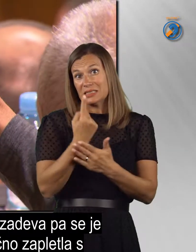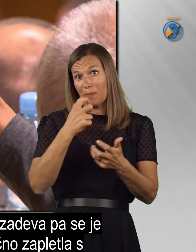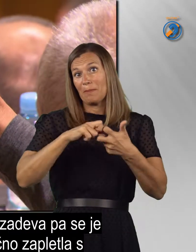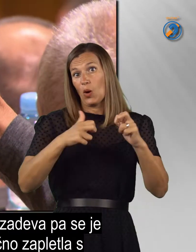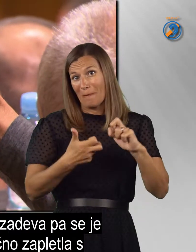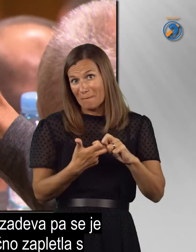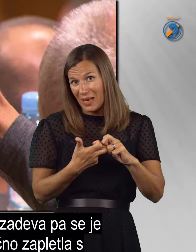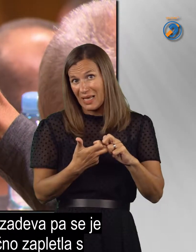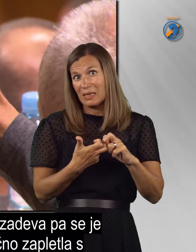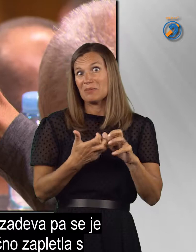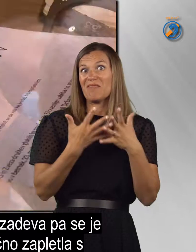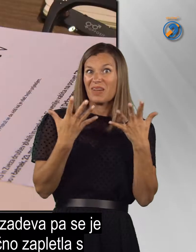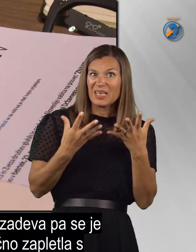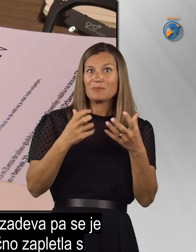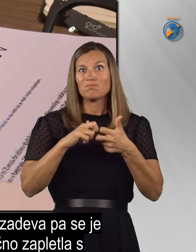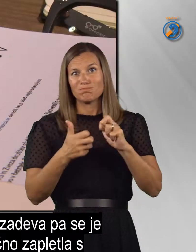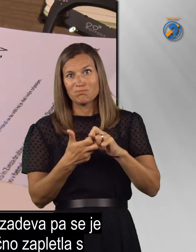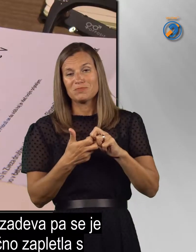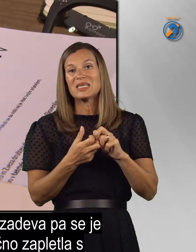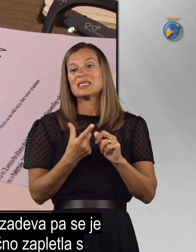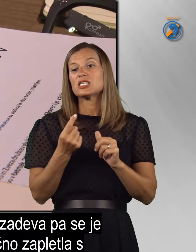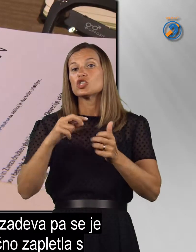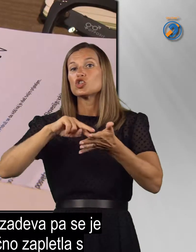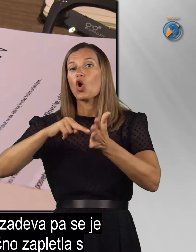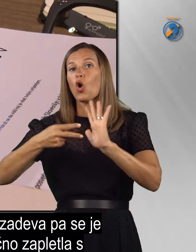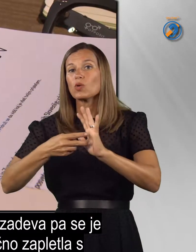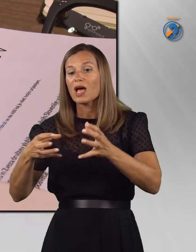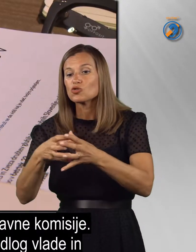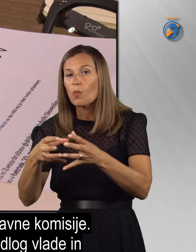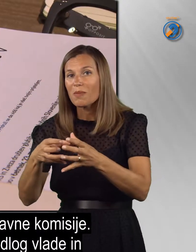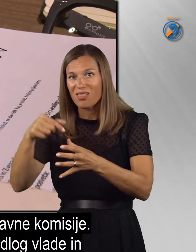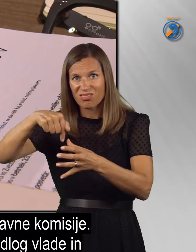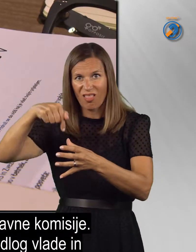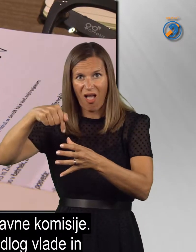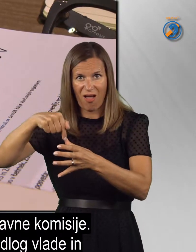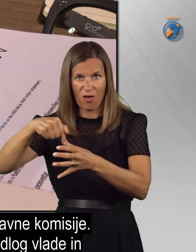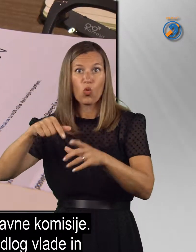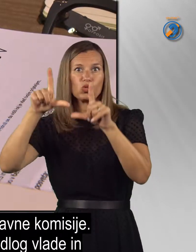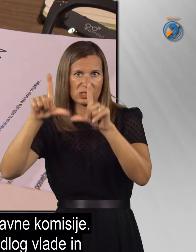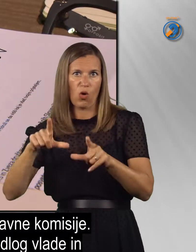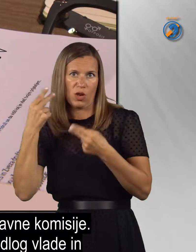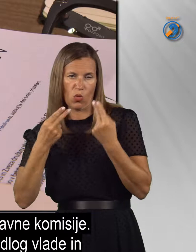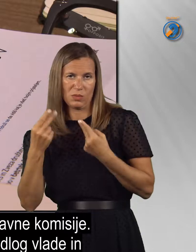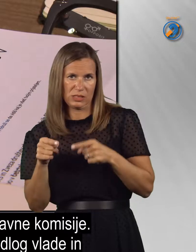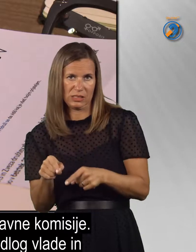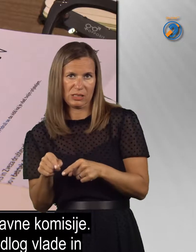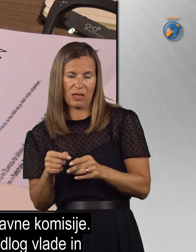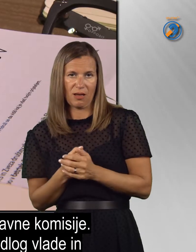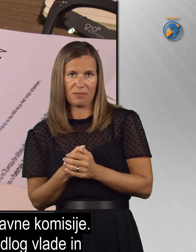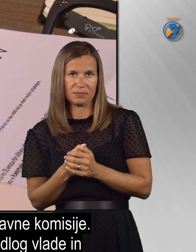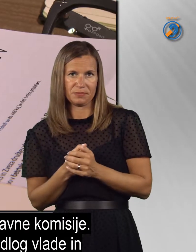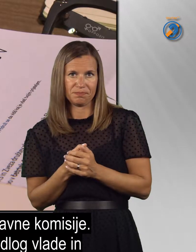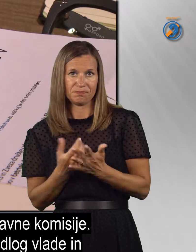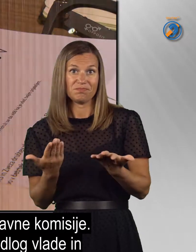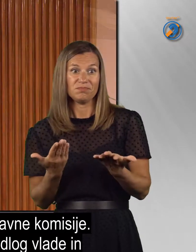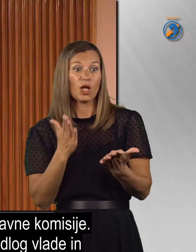Zadeva pa se je ustavila oziroma močno zakomplicirala za strokovno skupino ustavne skupine, ustavne